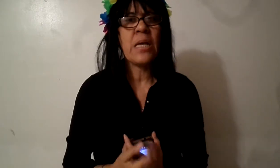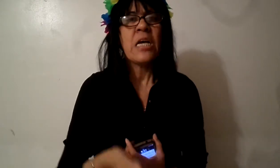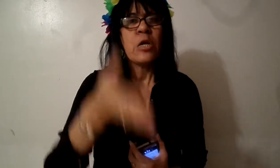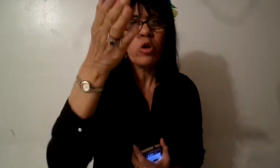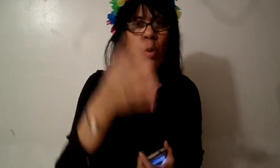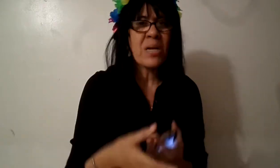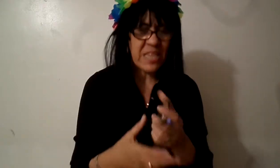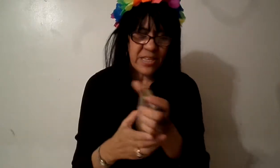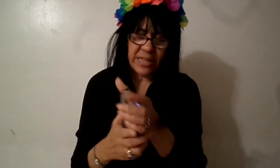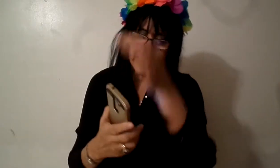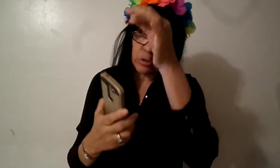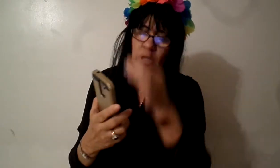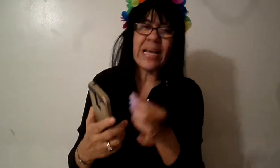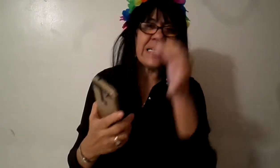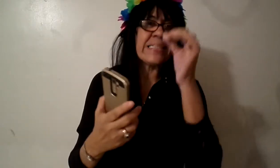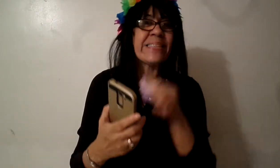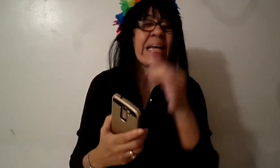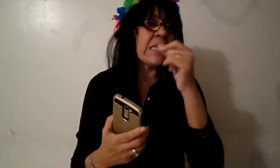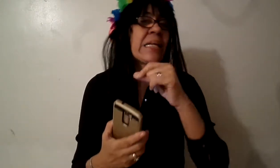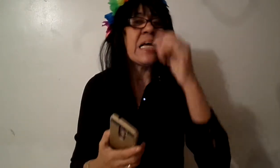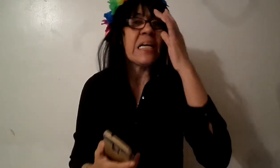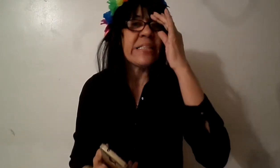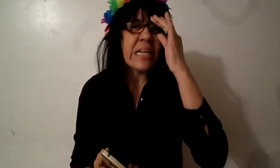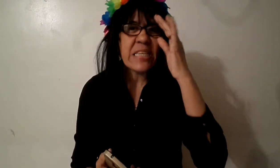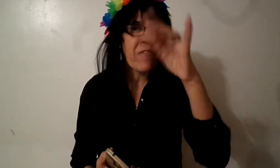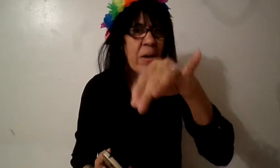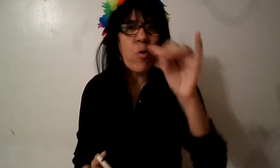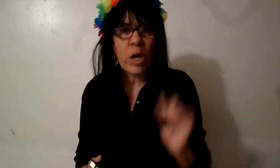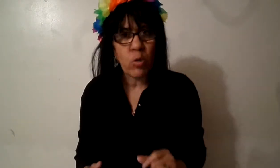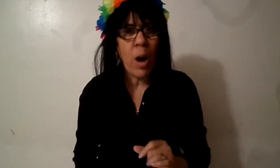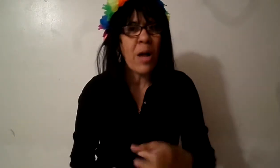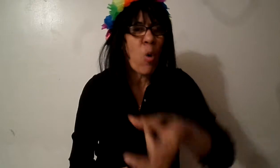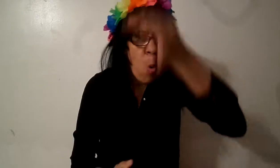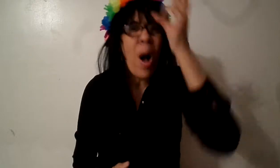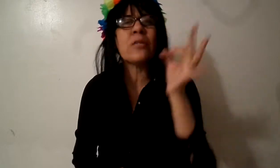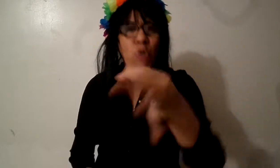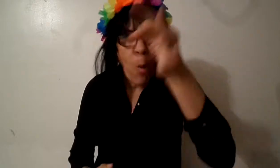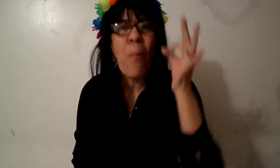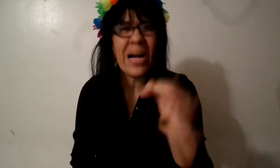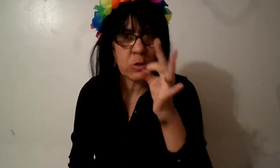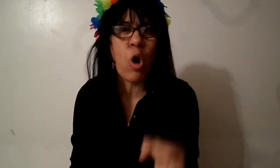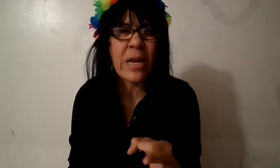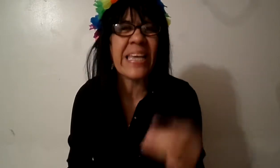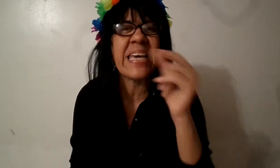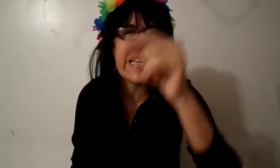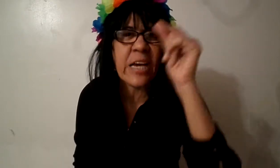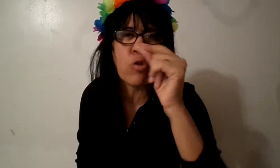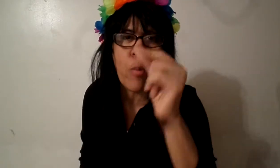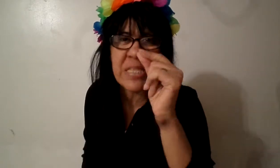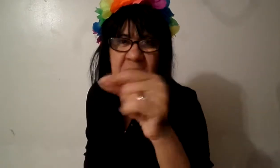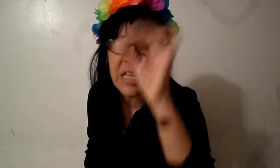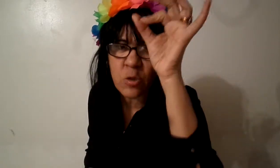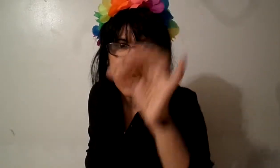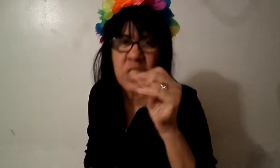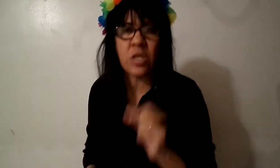yo te voy a enseñar dentro del de ese Facebook que tú hablas cuántos pastores quieren que yo visite su sitio